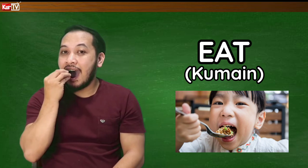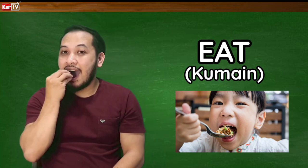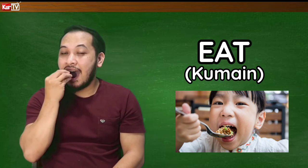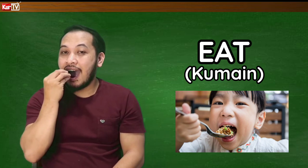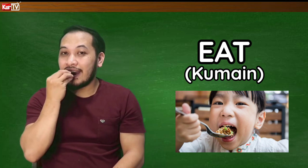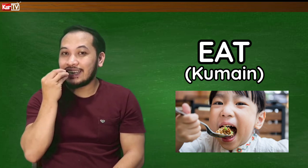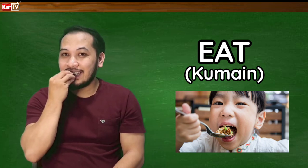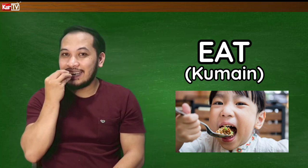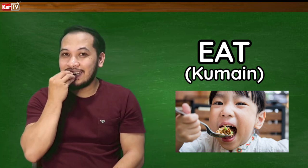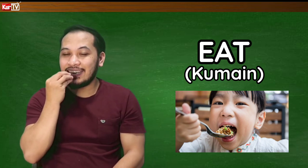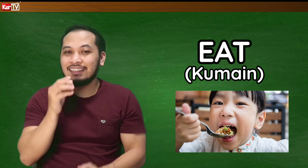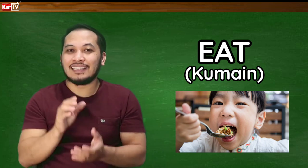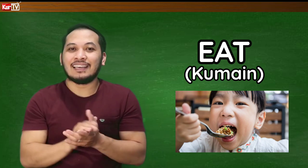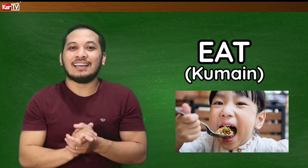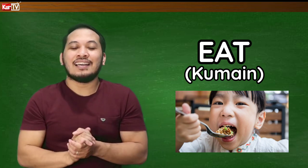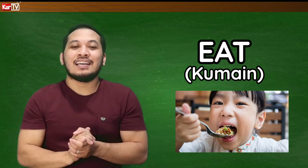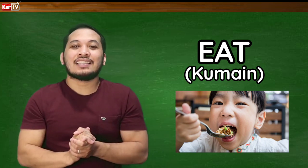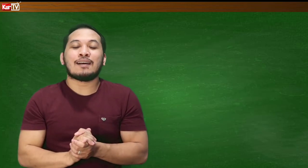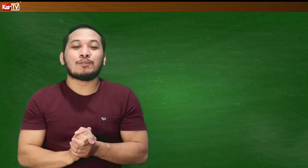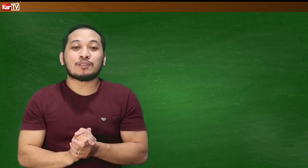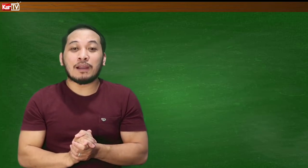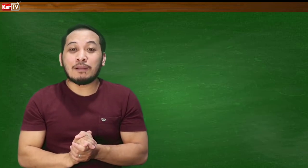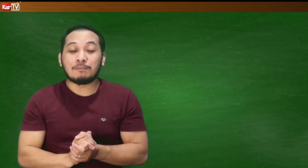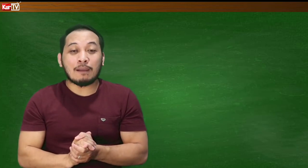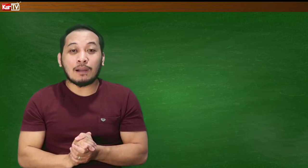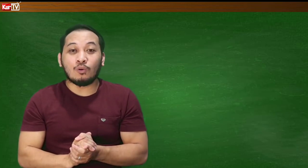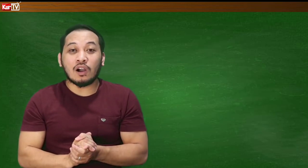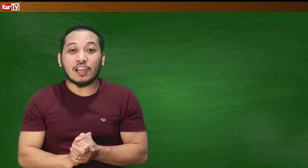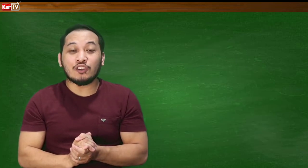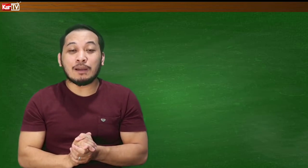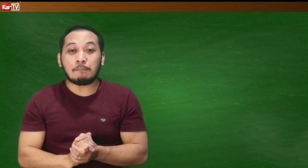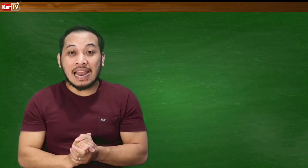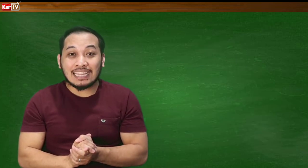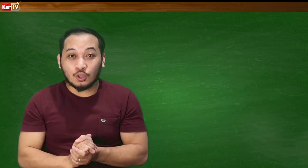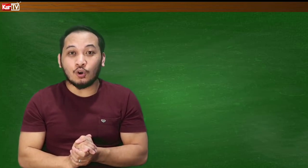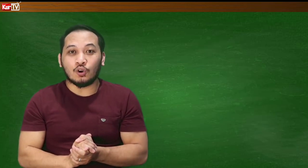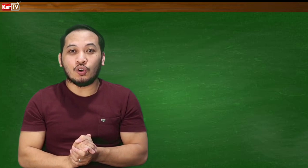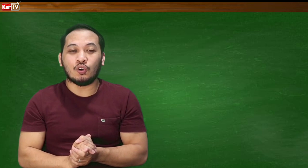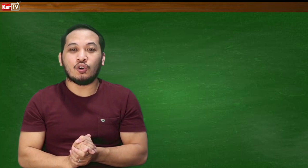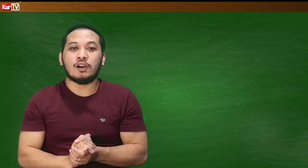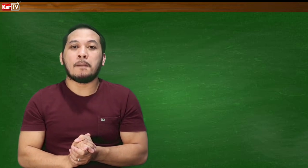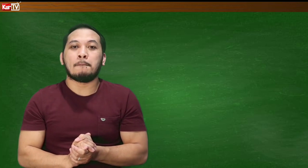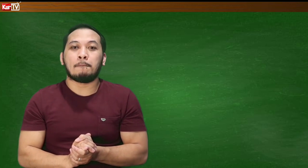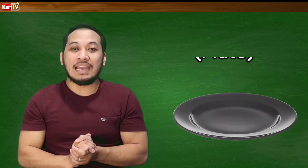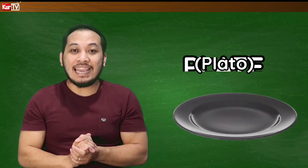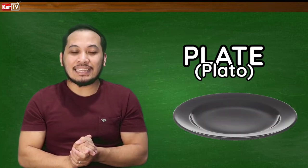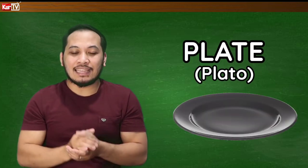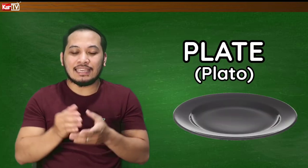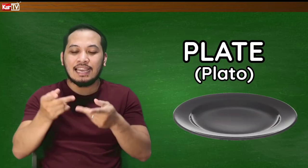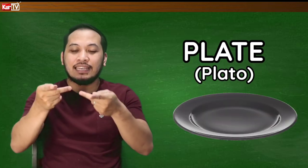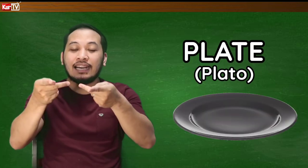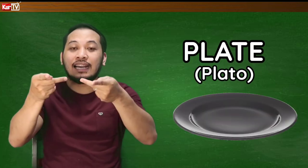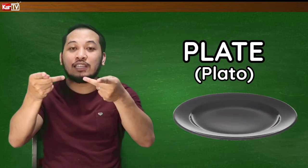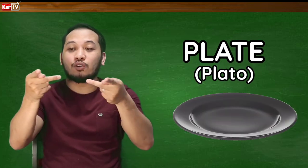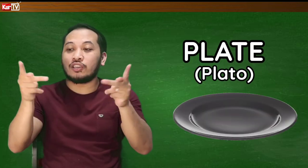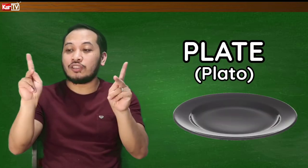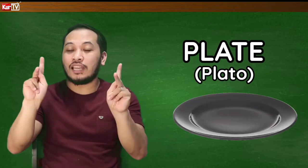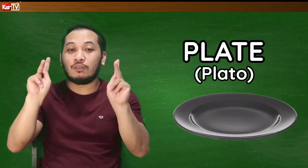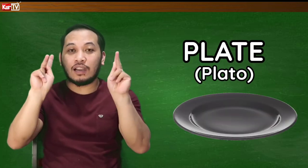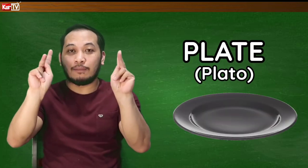Ah, it. Tapos, pag magpapakuha kayo ng plato, plate. ayan, ayan, nakaganito kayo ng dalawang